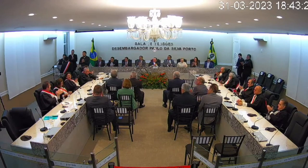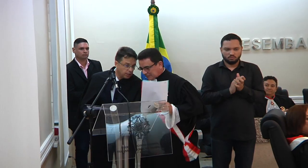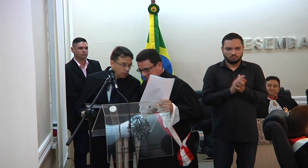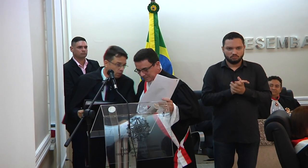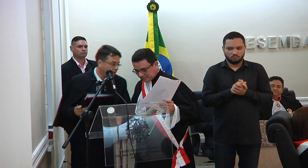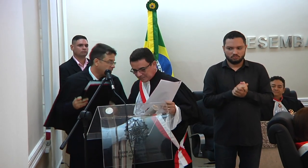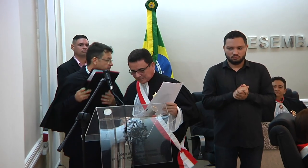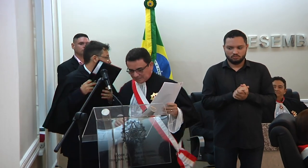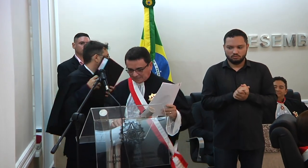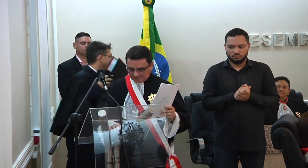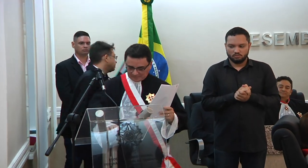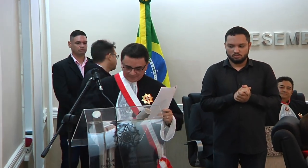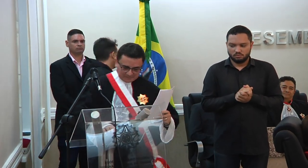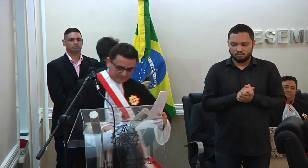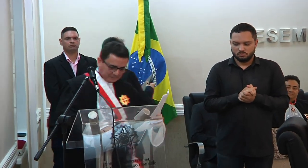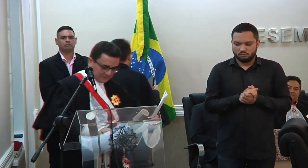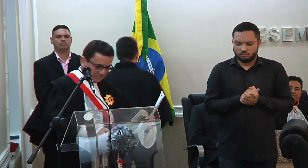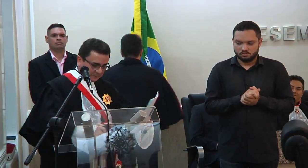Ameida já está em ordem.